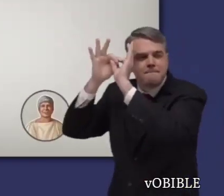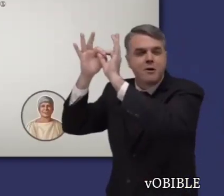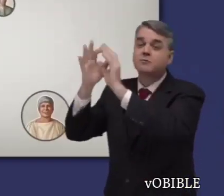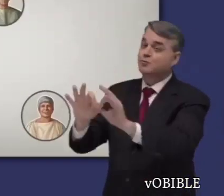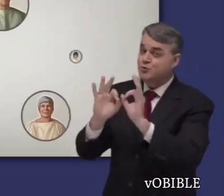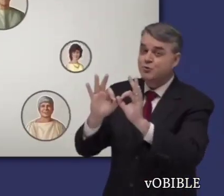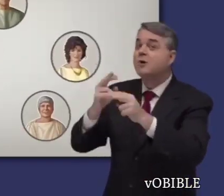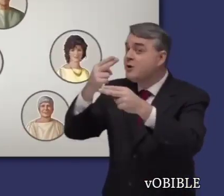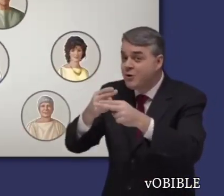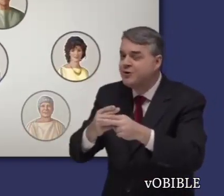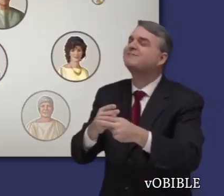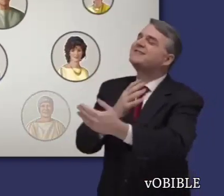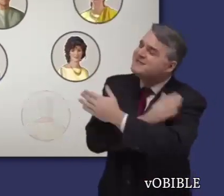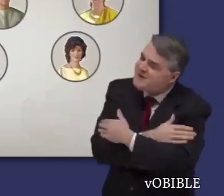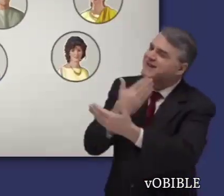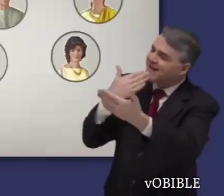26 de ellos por nombre.